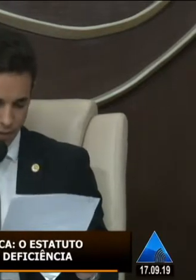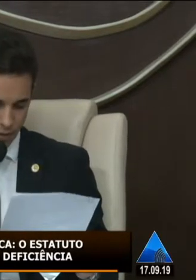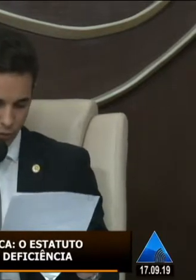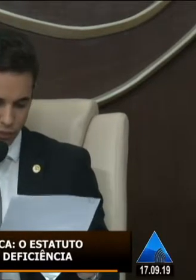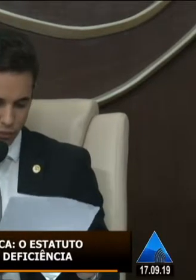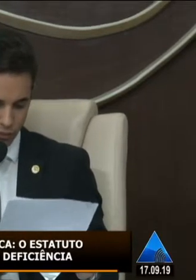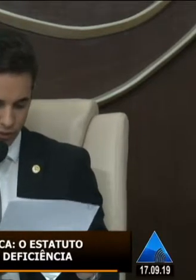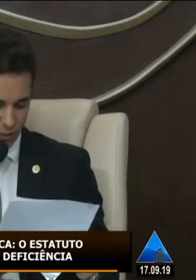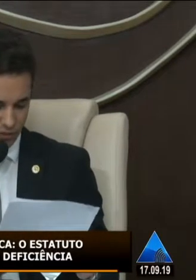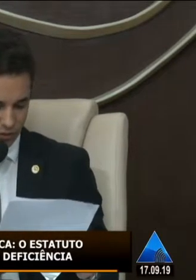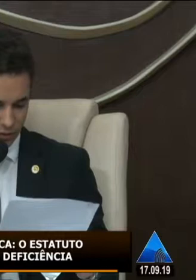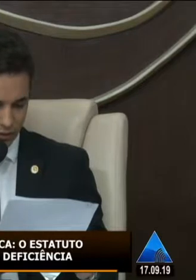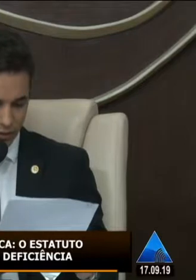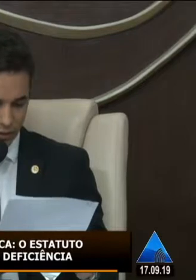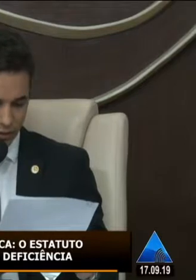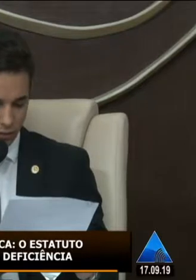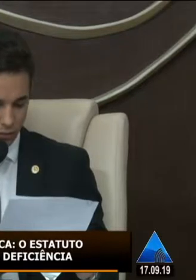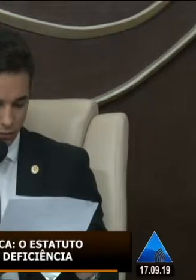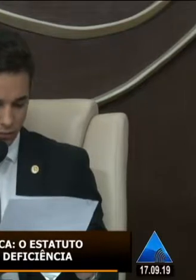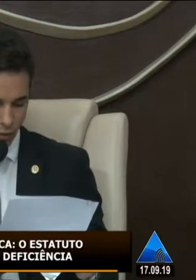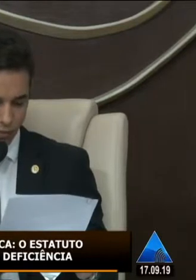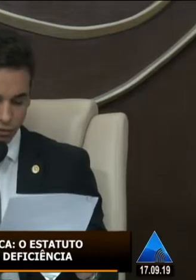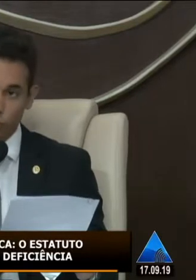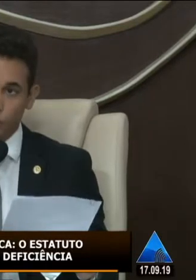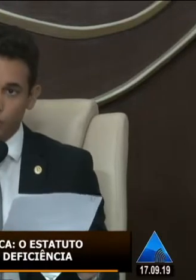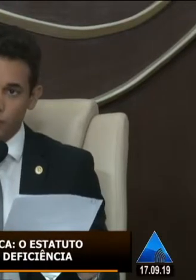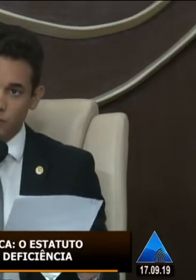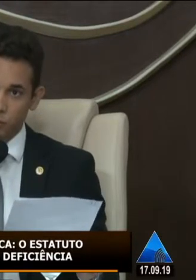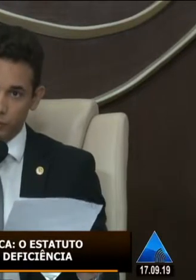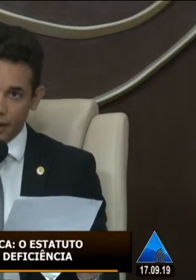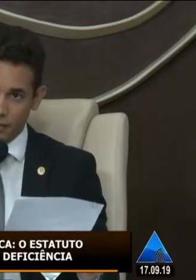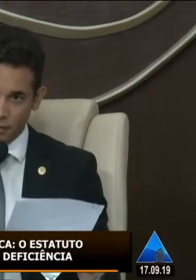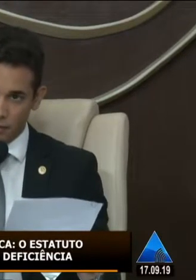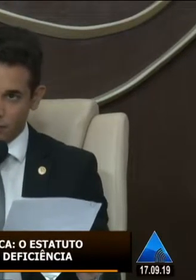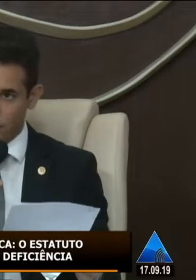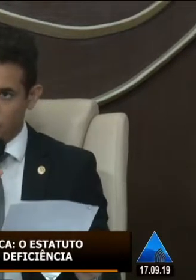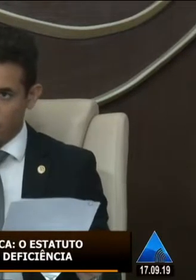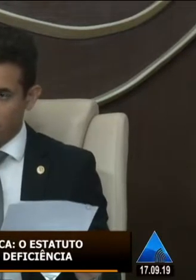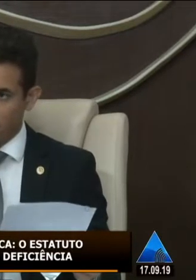eu vi que nós temos aqui representando de algumas instituições se puder